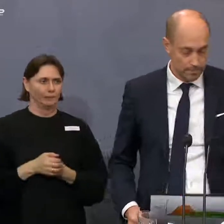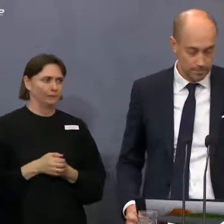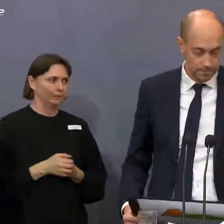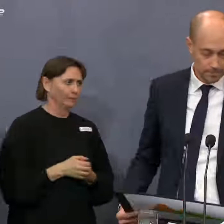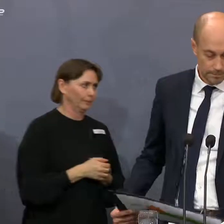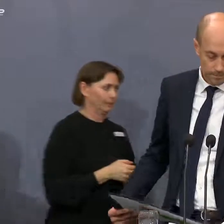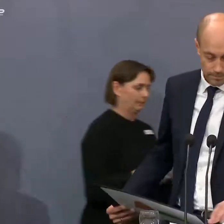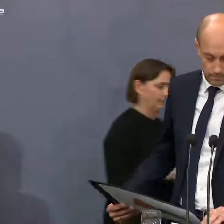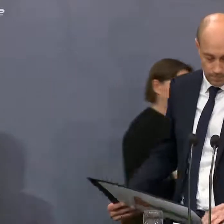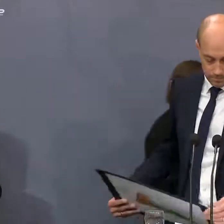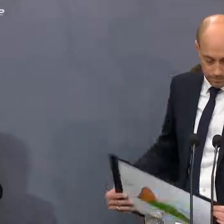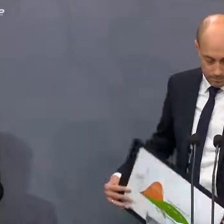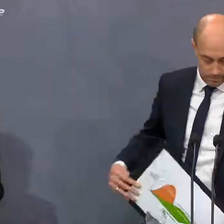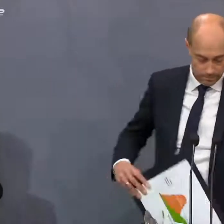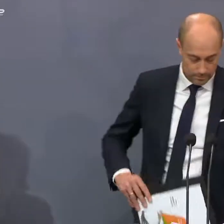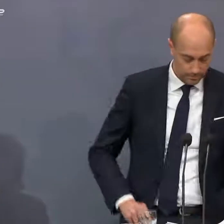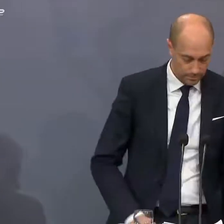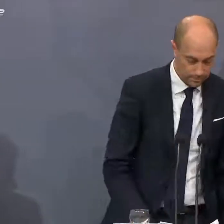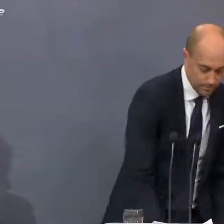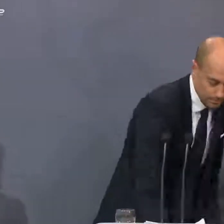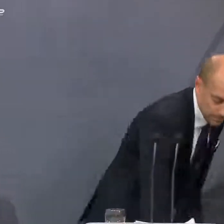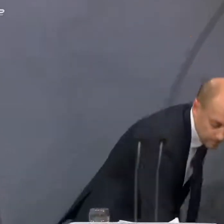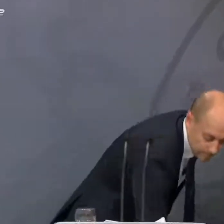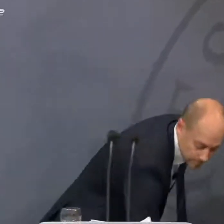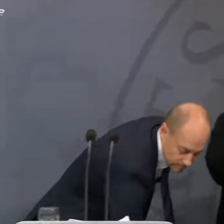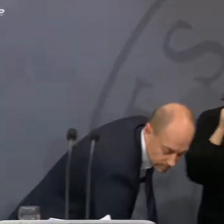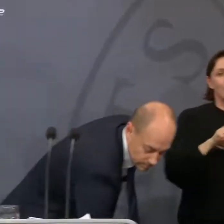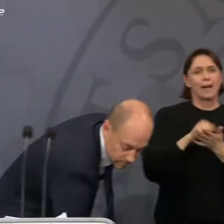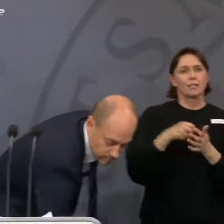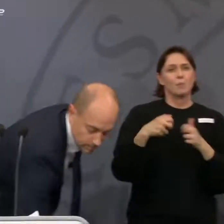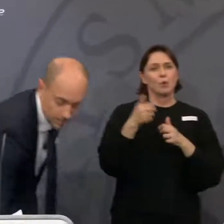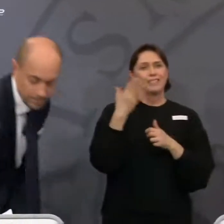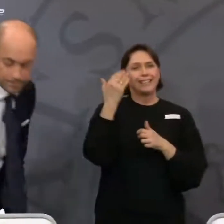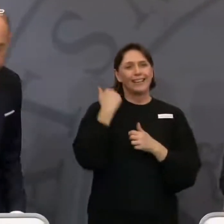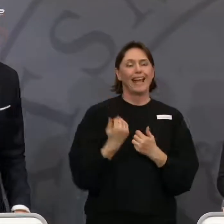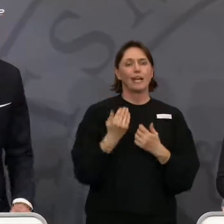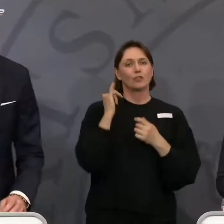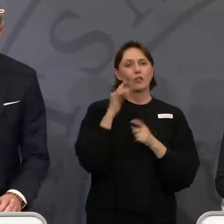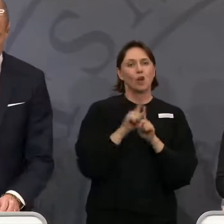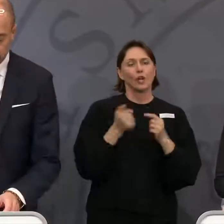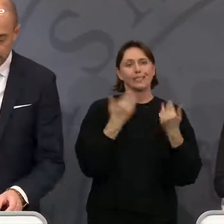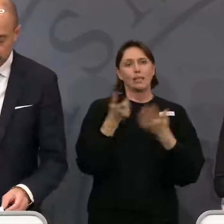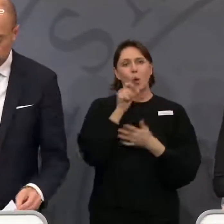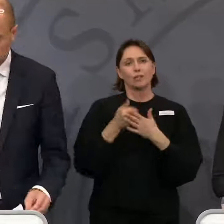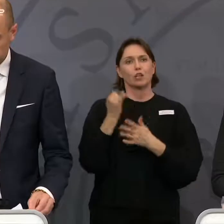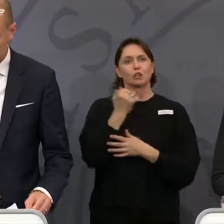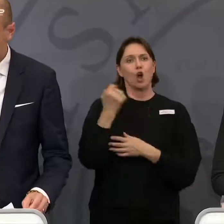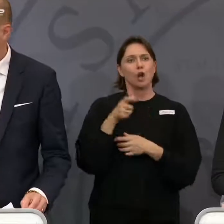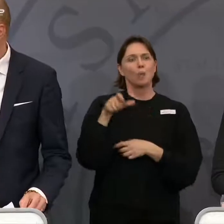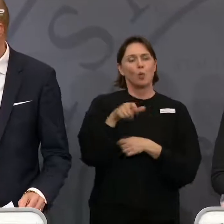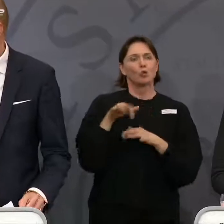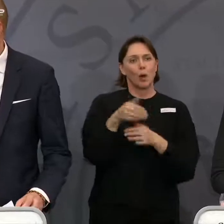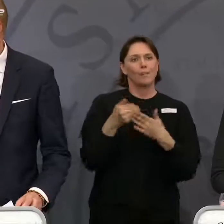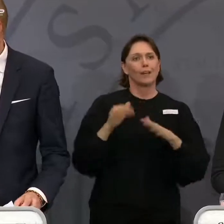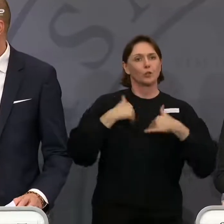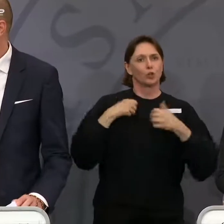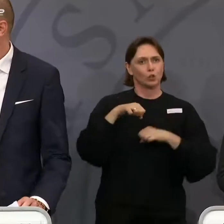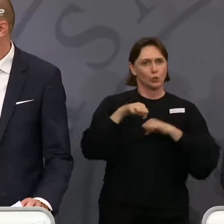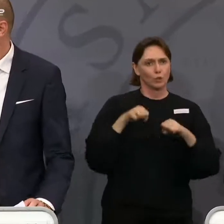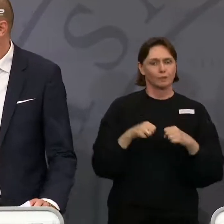Og selvom der har været pressemøde tidligere i dag, så giver jeg selvfølgelig også ordet videre til dig, Søren Brostrøm fra Sundhedsstyrelsen. Tak.